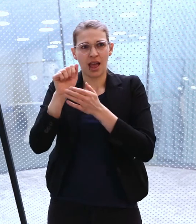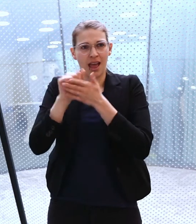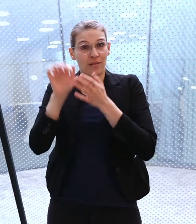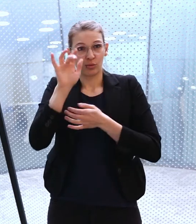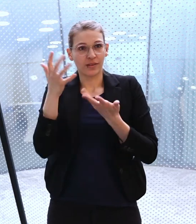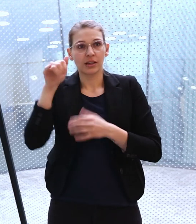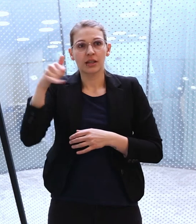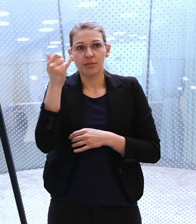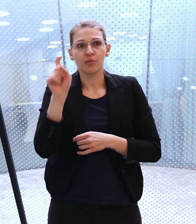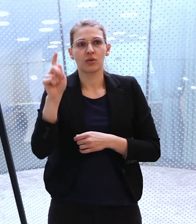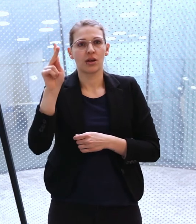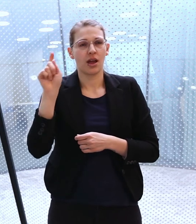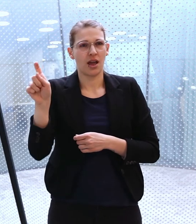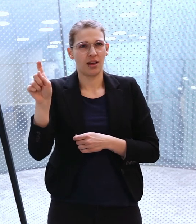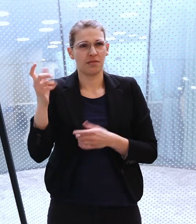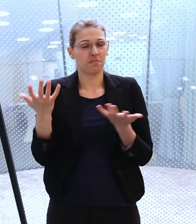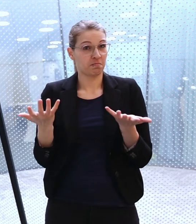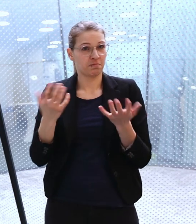die Anfangsbuchstaben J, K.